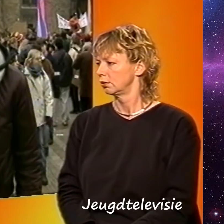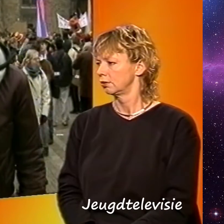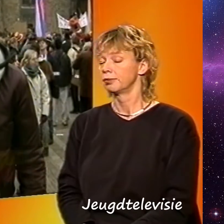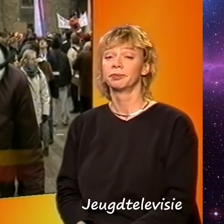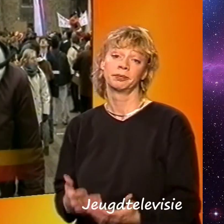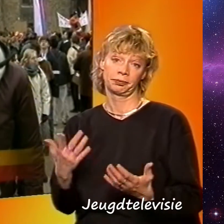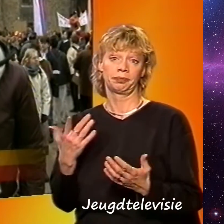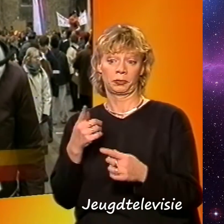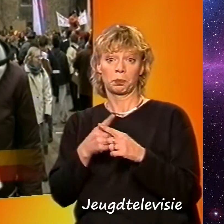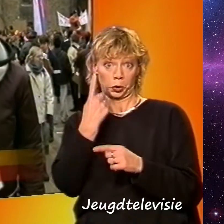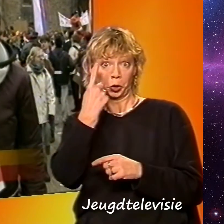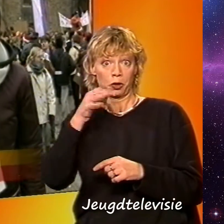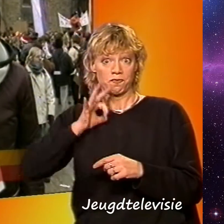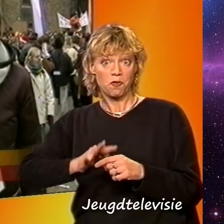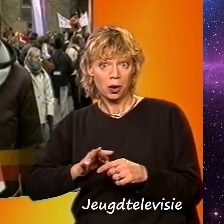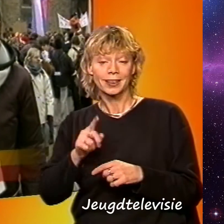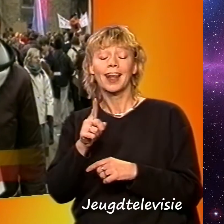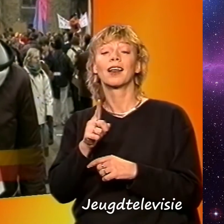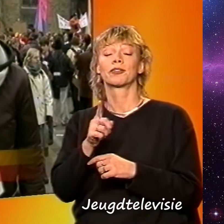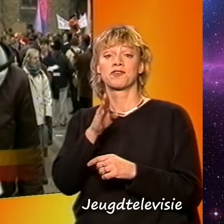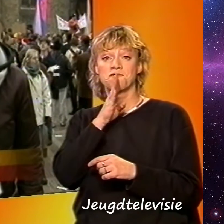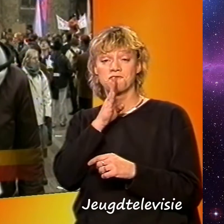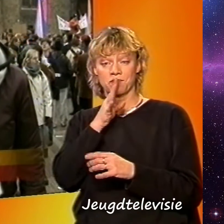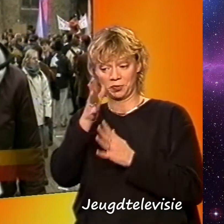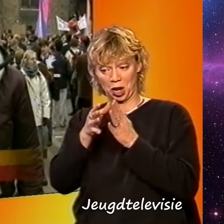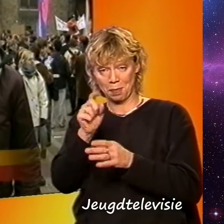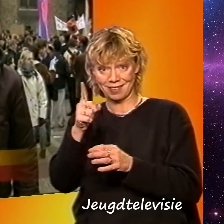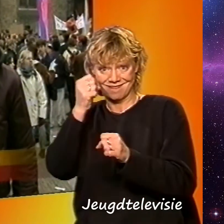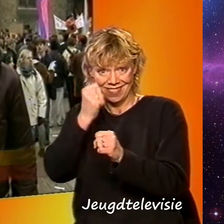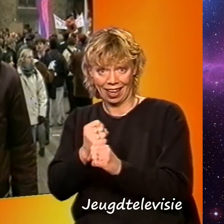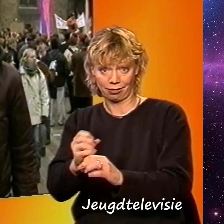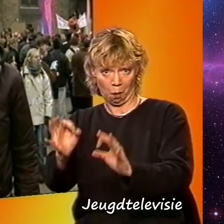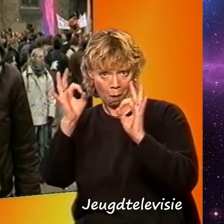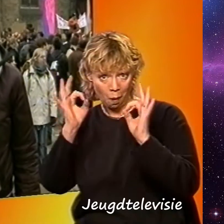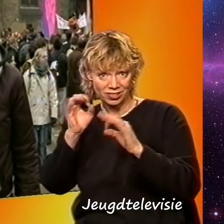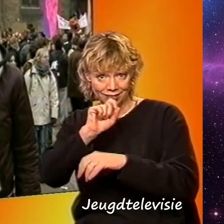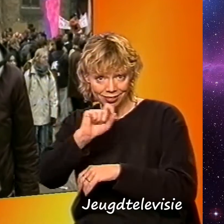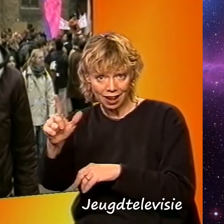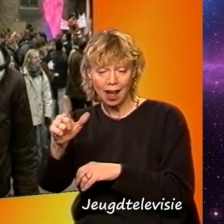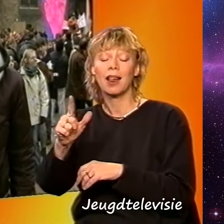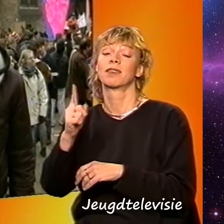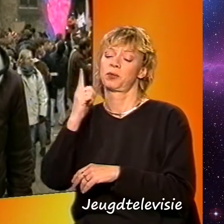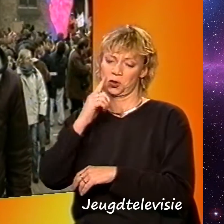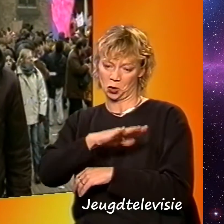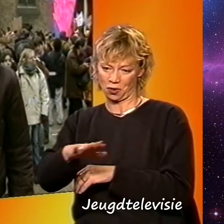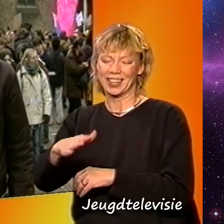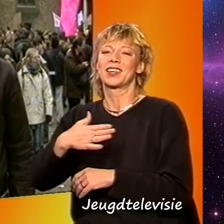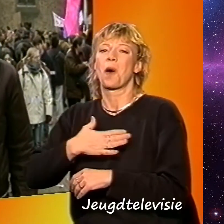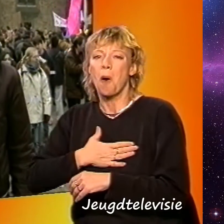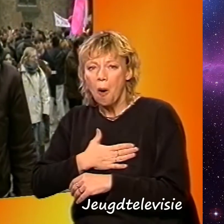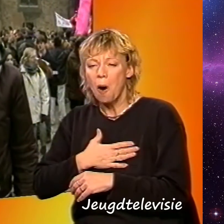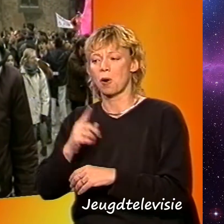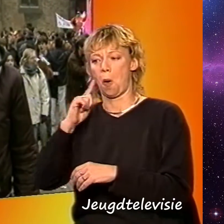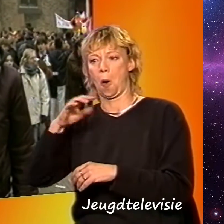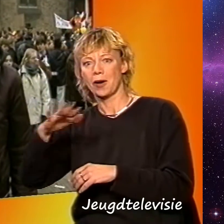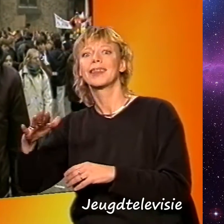En er is nog een voordeel. Want als de gebarentaal een echte officiële taal wordt in Nederland, hopen doven kinderen dat ook horende kinderen misschien